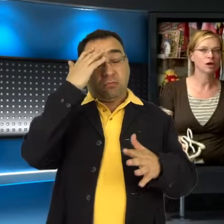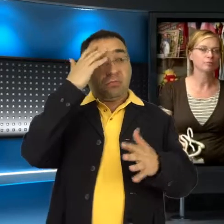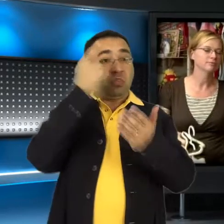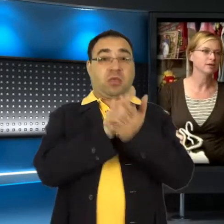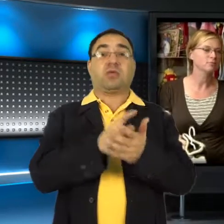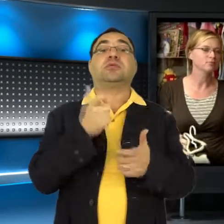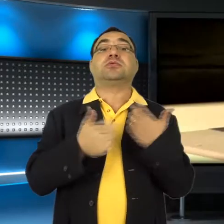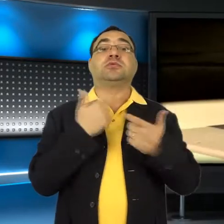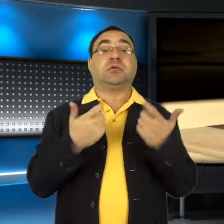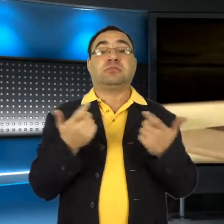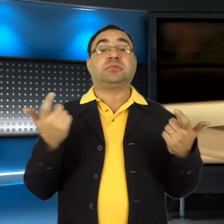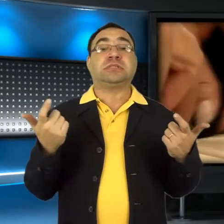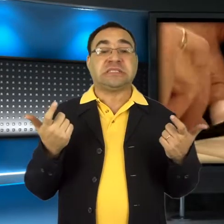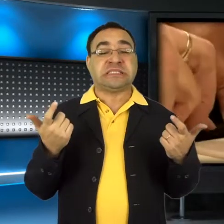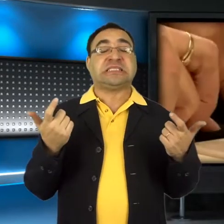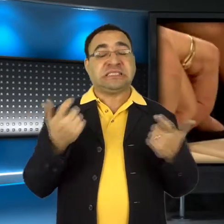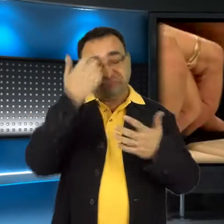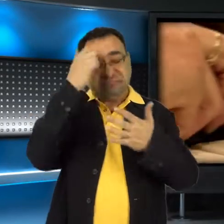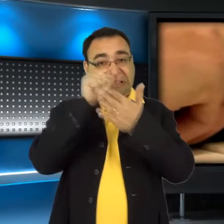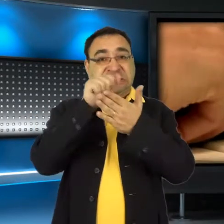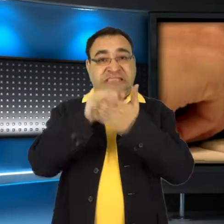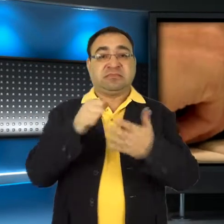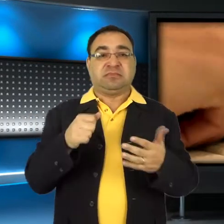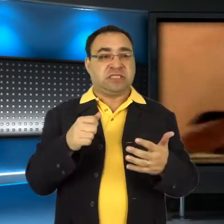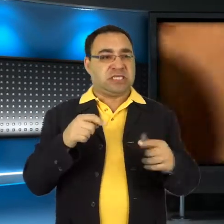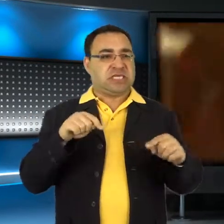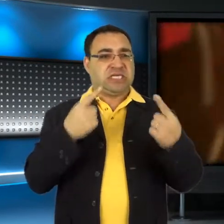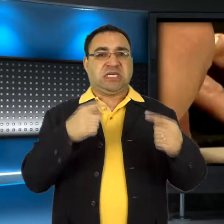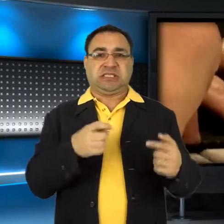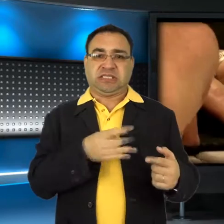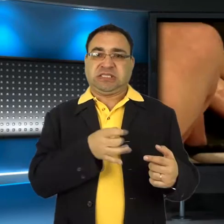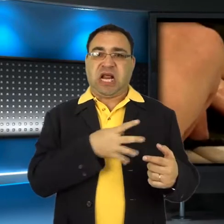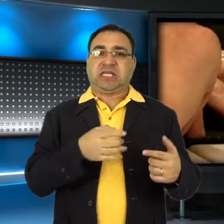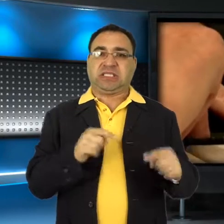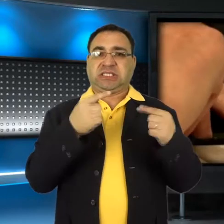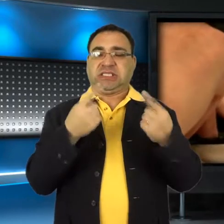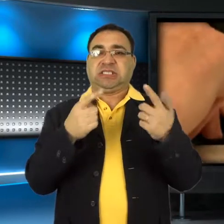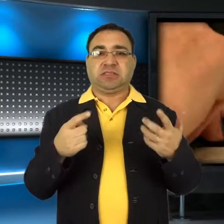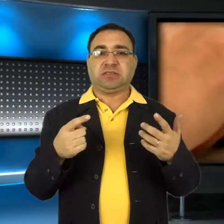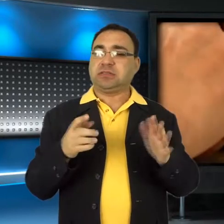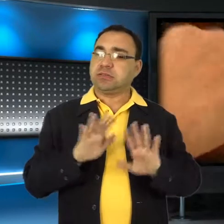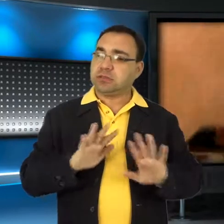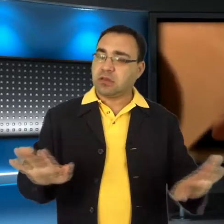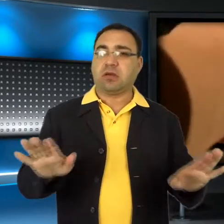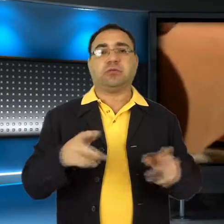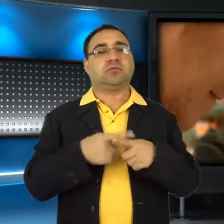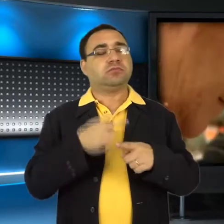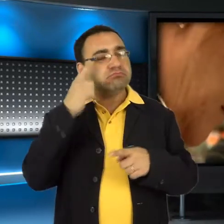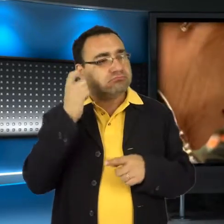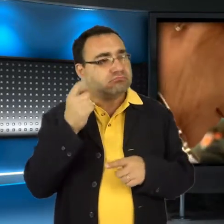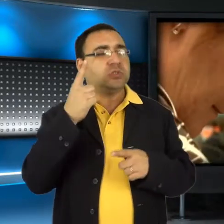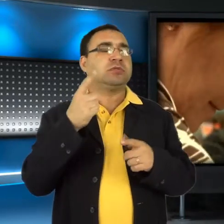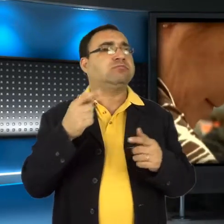to i to, a potem wali głową w mur, bo nie wychodzi i wzrastają napięcia i stresy. Nie, tu chodzi o to, żeby